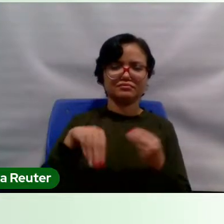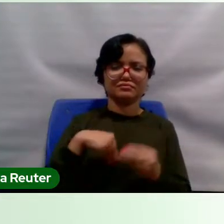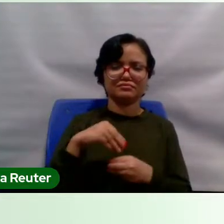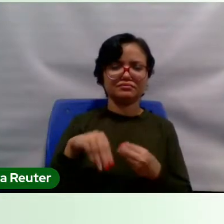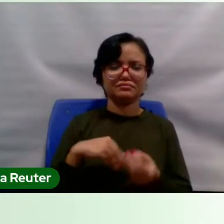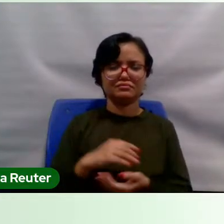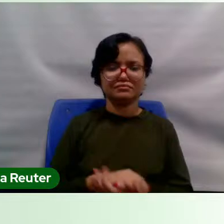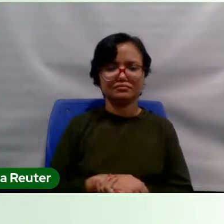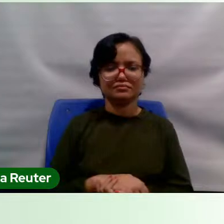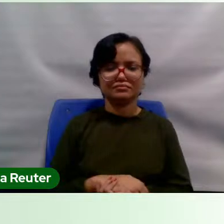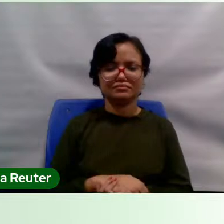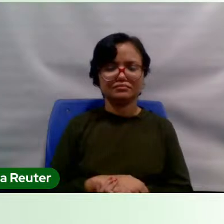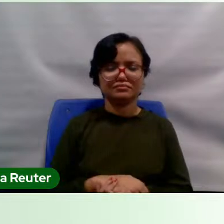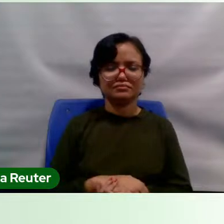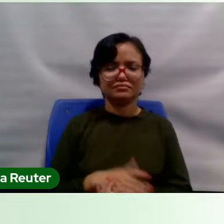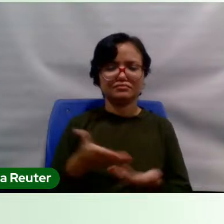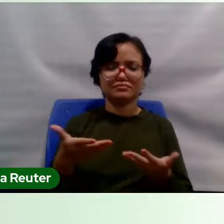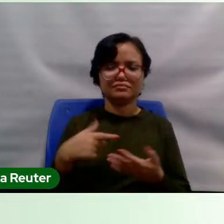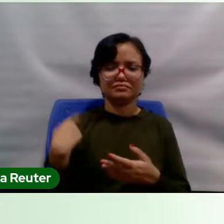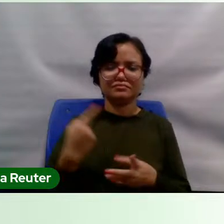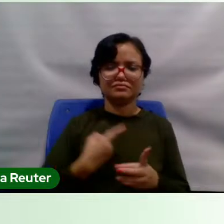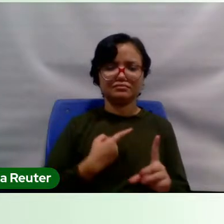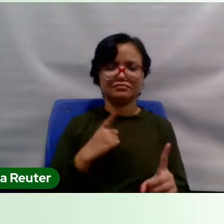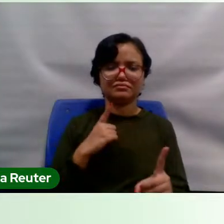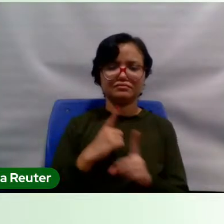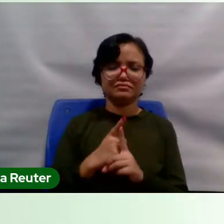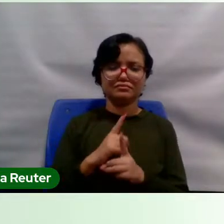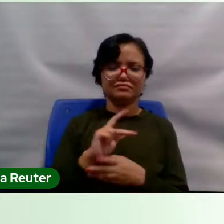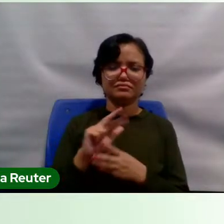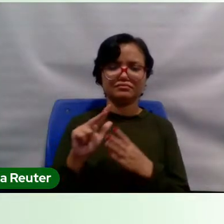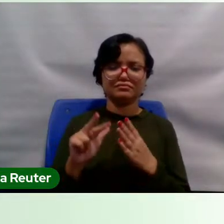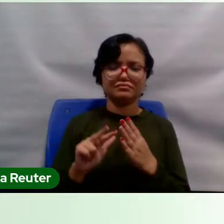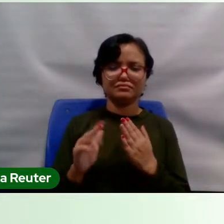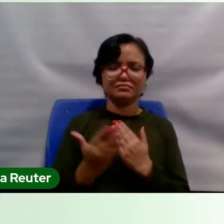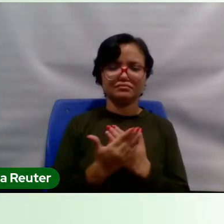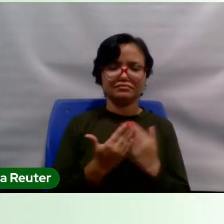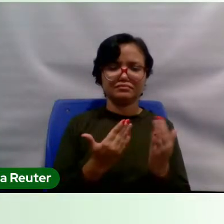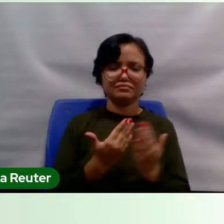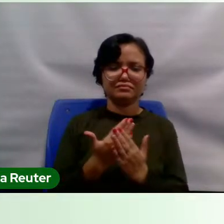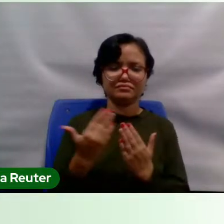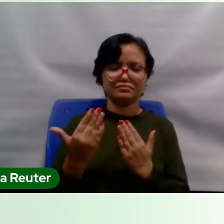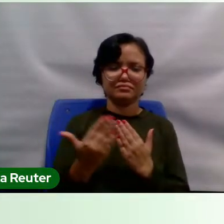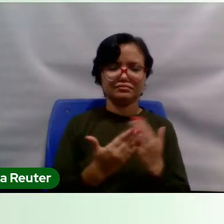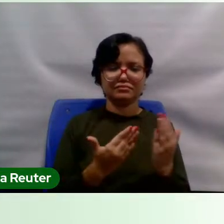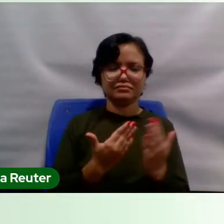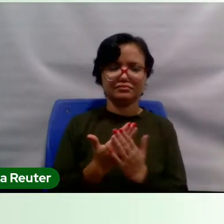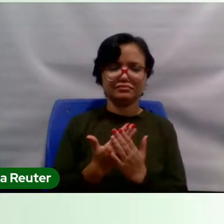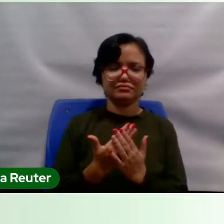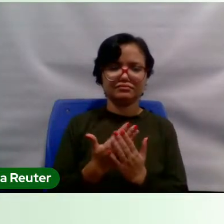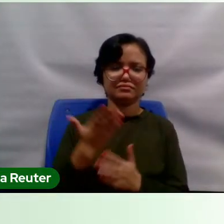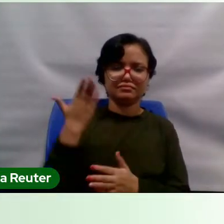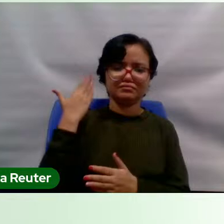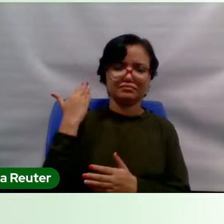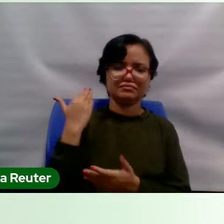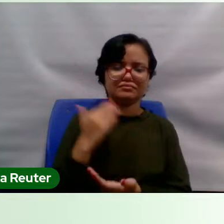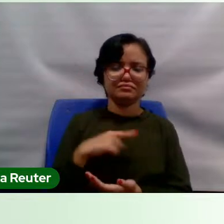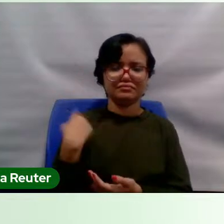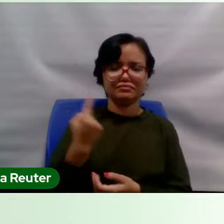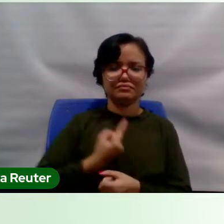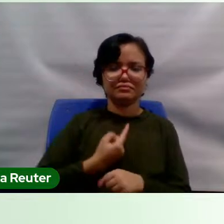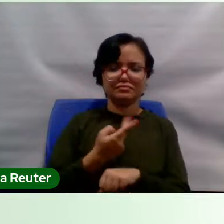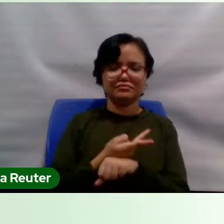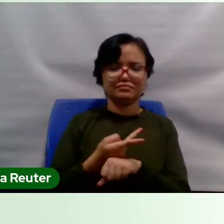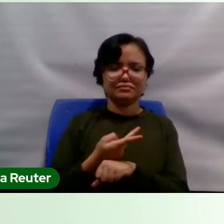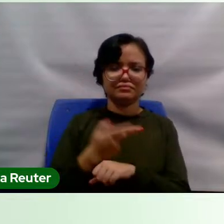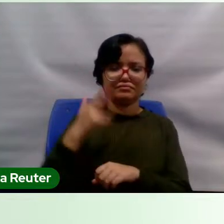né? No presente, nós encontramos várias camadas de passado. Nós só procuramos entender o